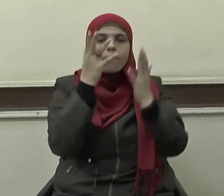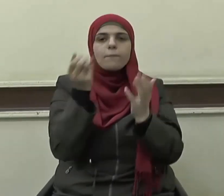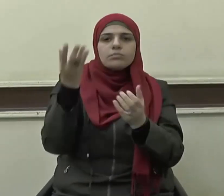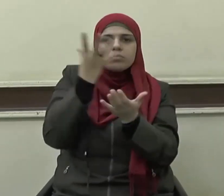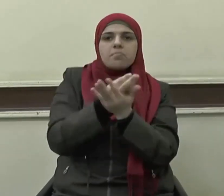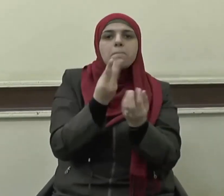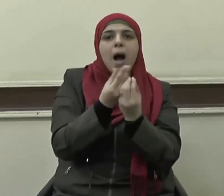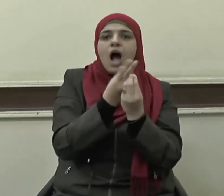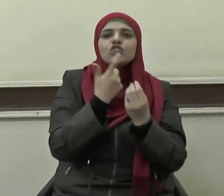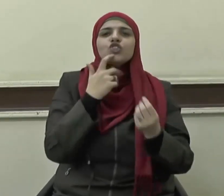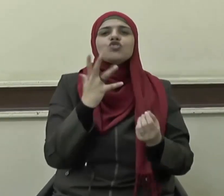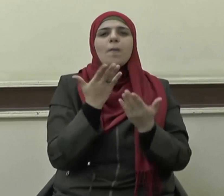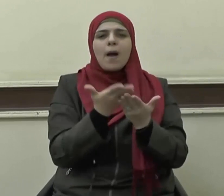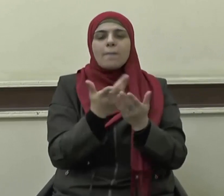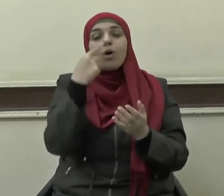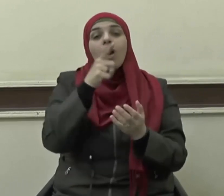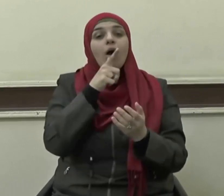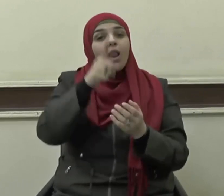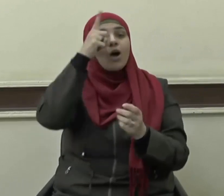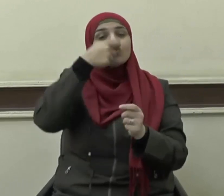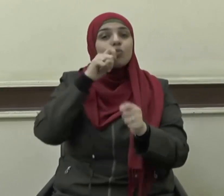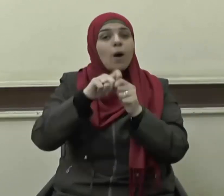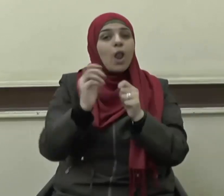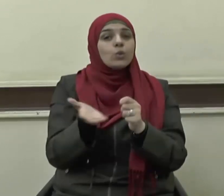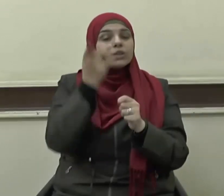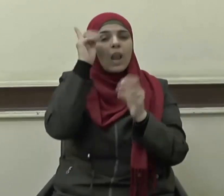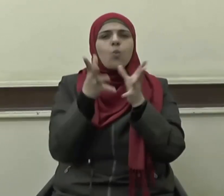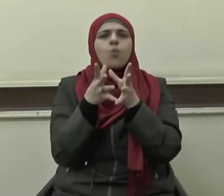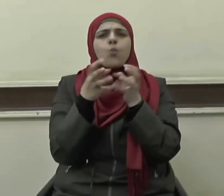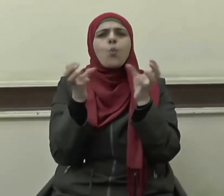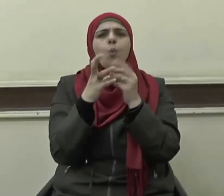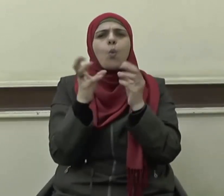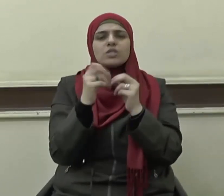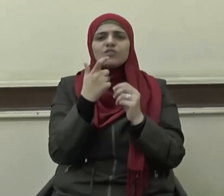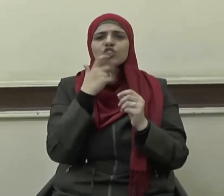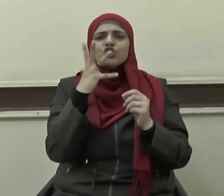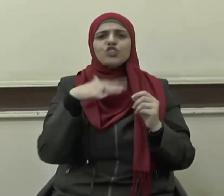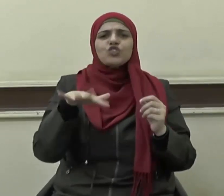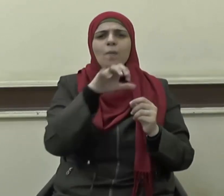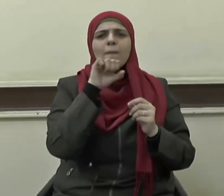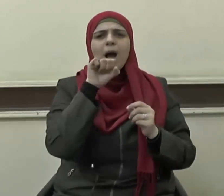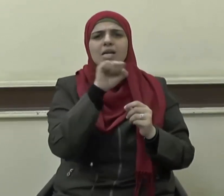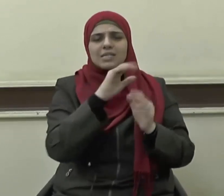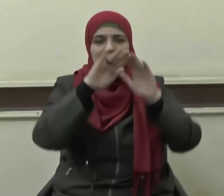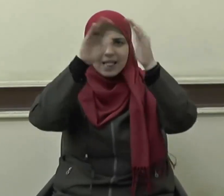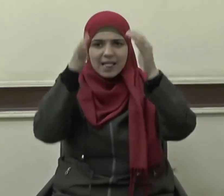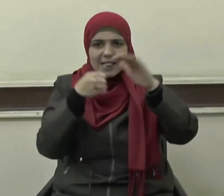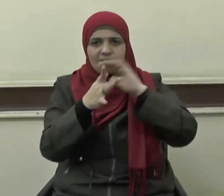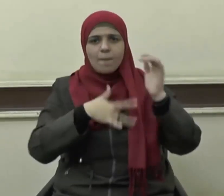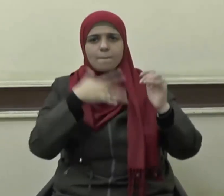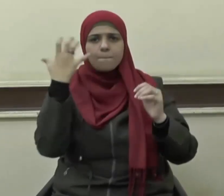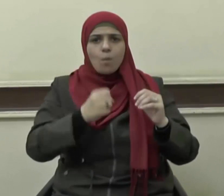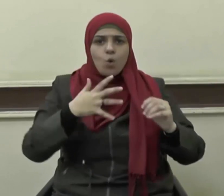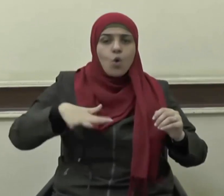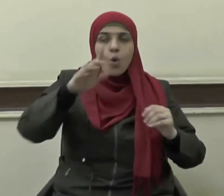وقال تعالى واصفا فتية الكهف المؤمنين نحن نقص عليك